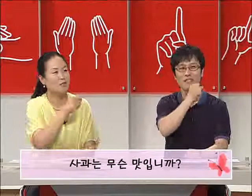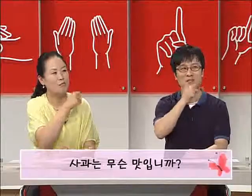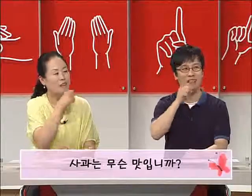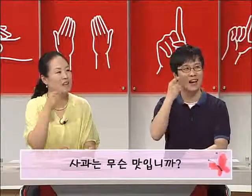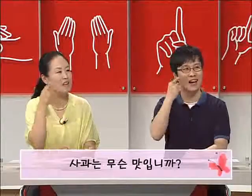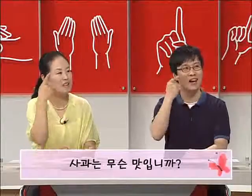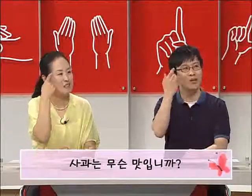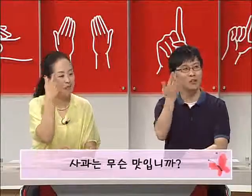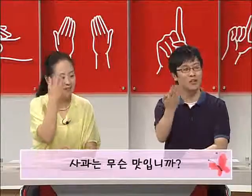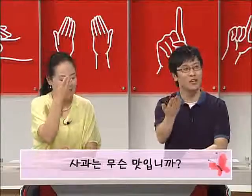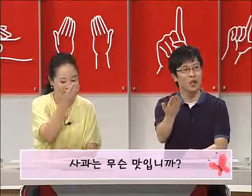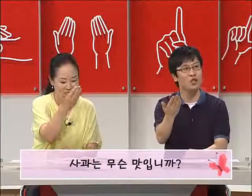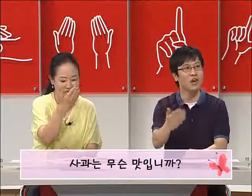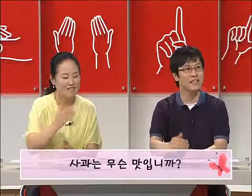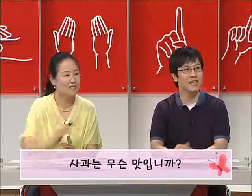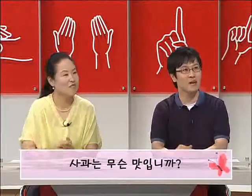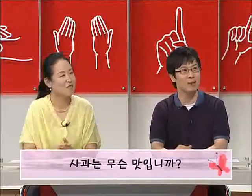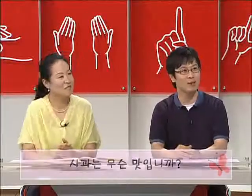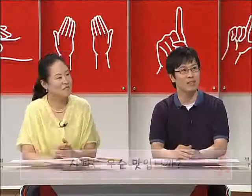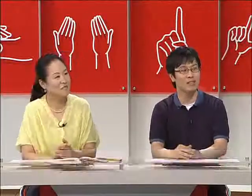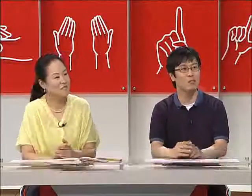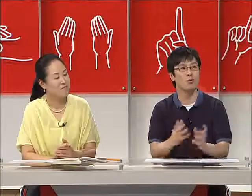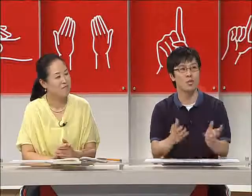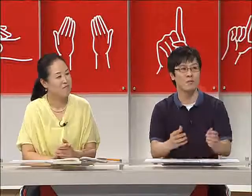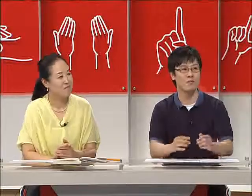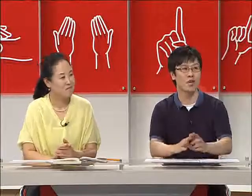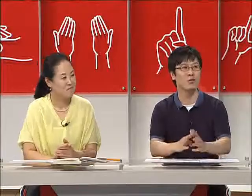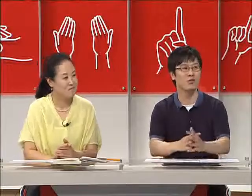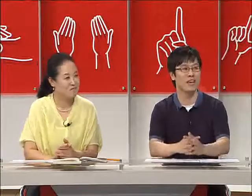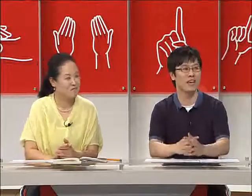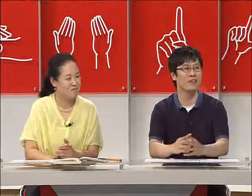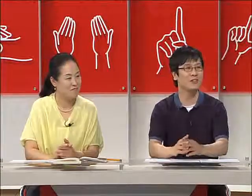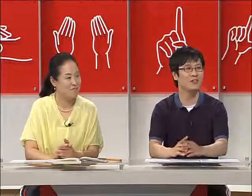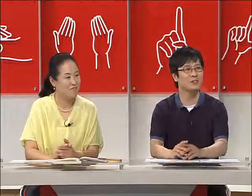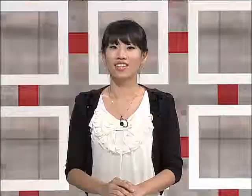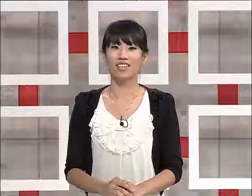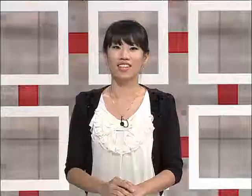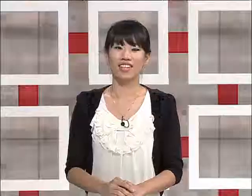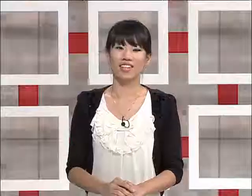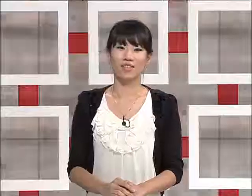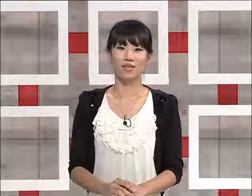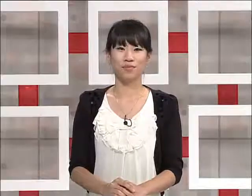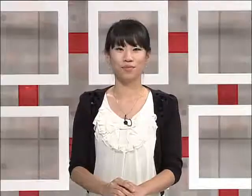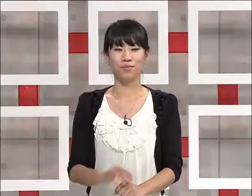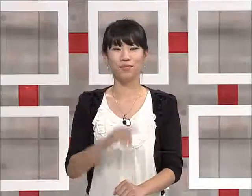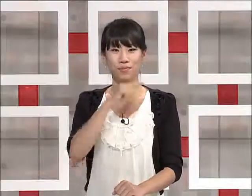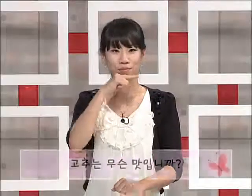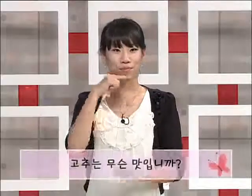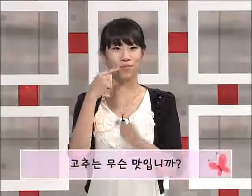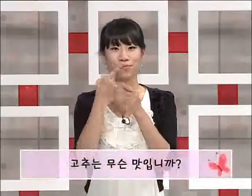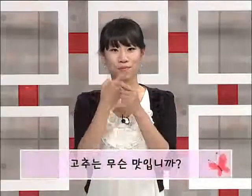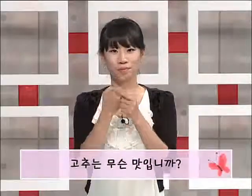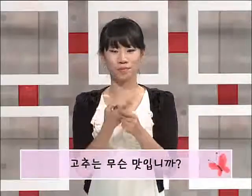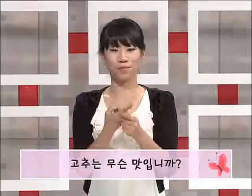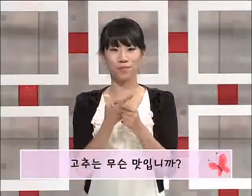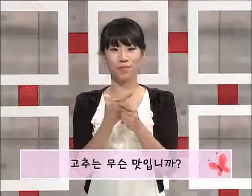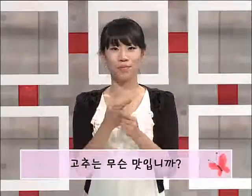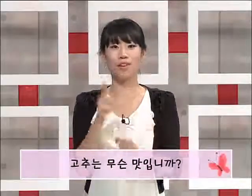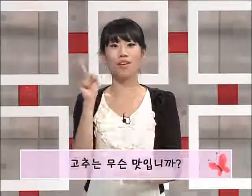맛입니까? 우리 현아 학생이 한 번 제 목소리에 맞춰서 해줘 보세요. 고추는 무슨 맛입니까?